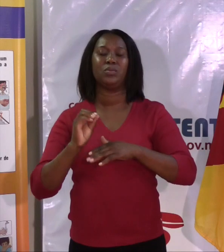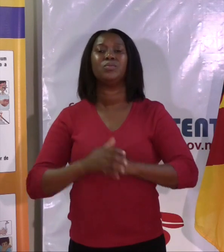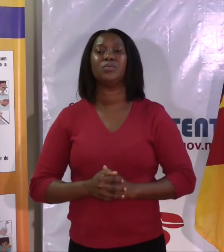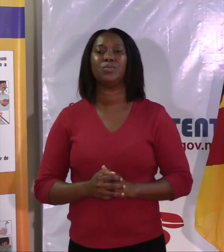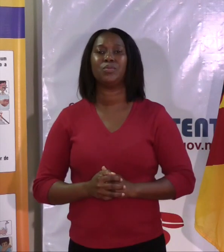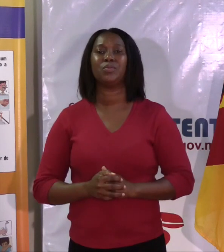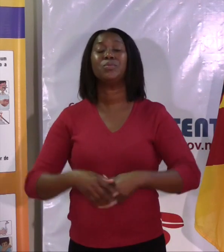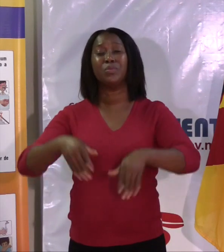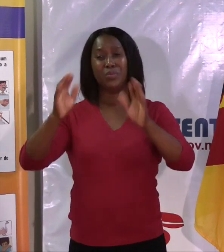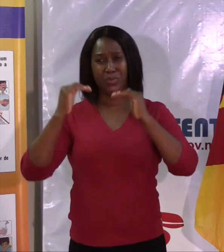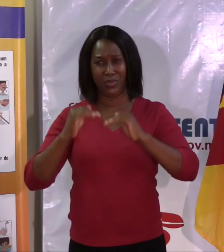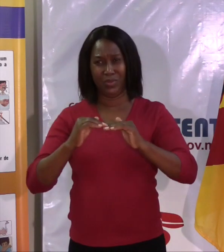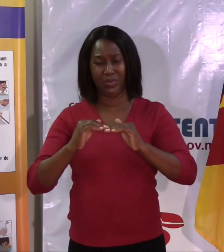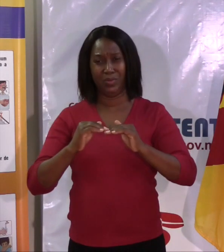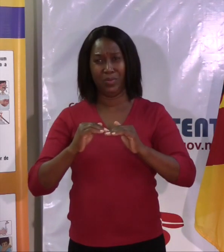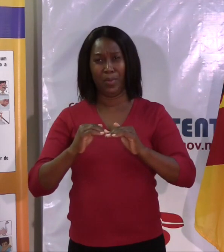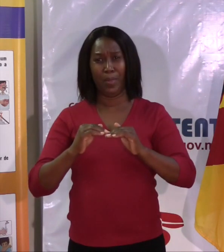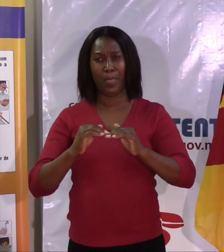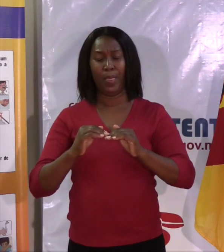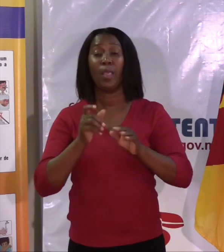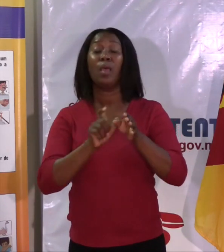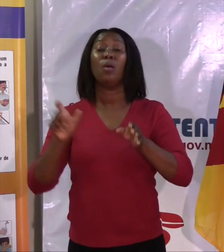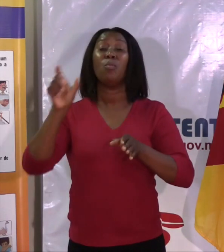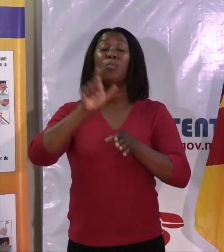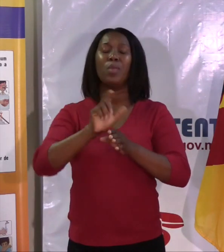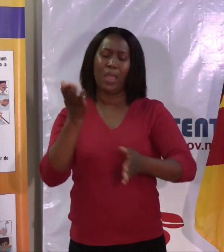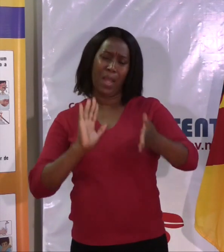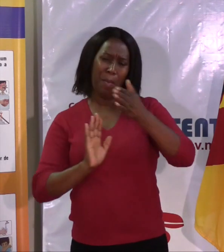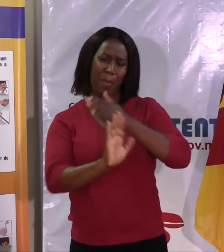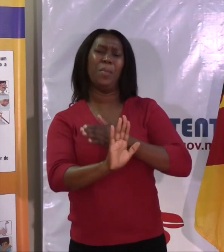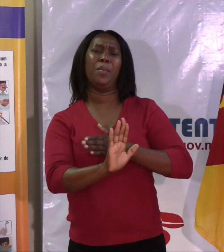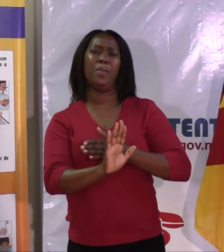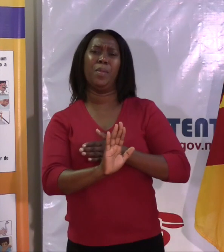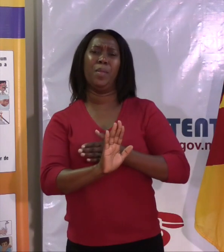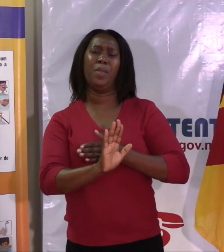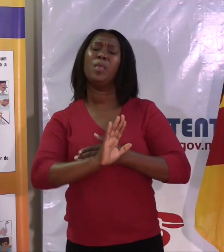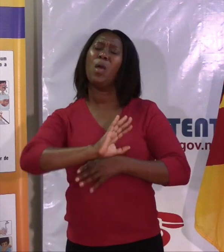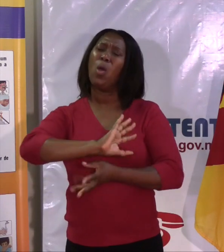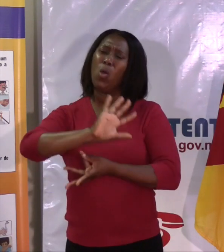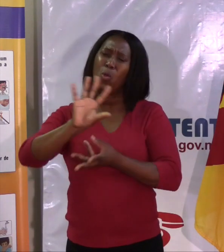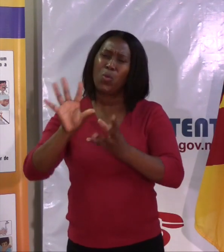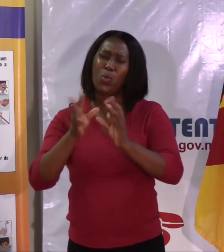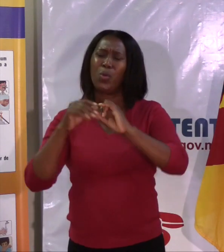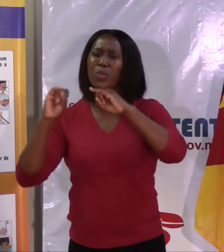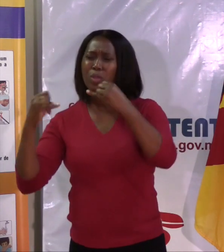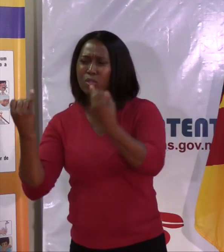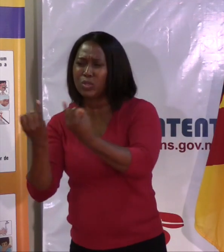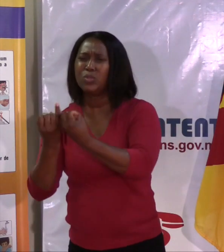Temos que reforçar as medidas de prevenção em todas as nossas instituições públicas e privadas,